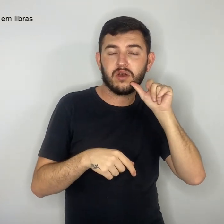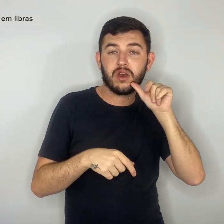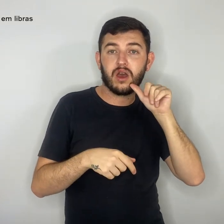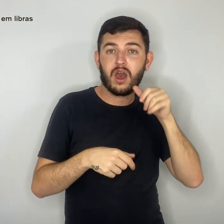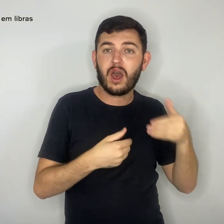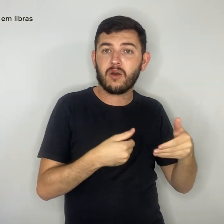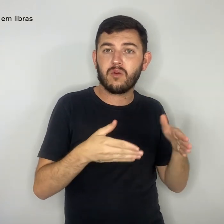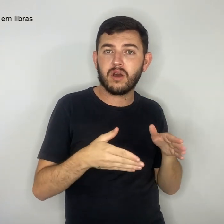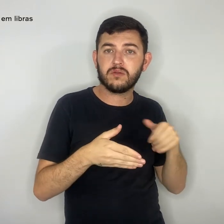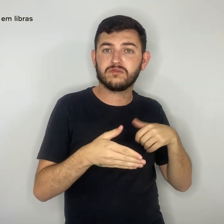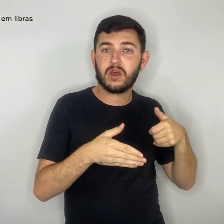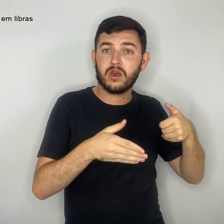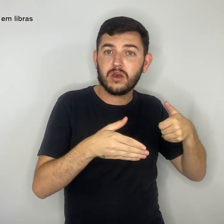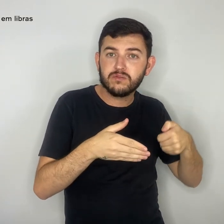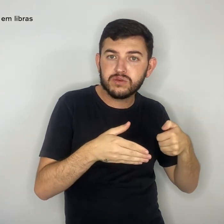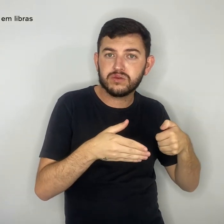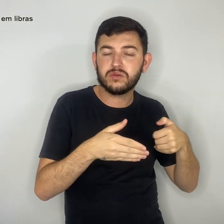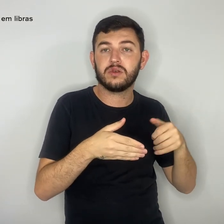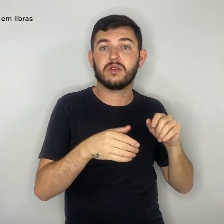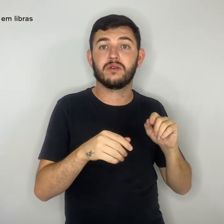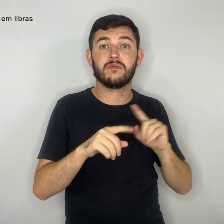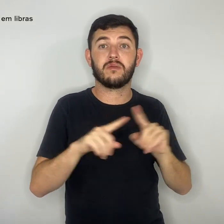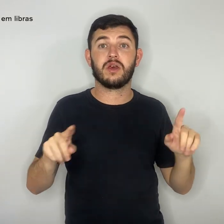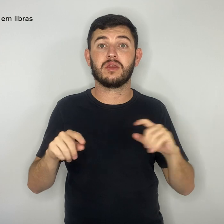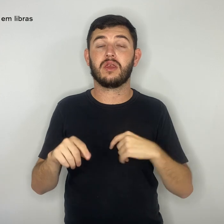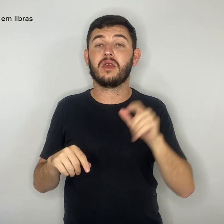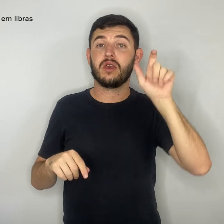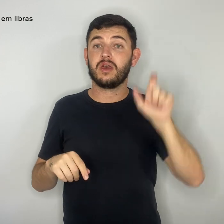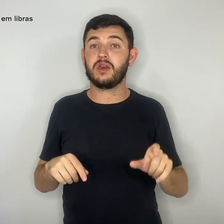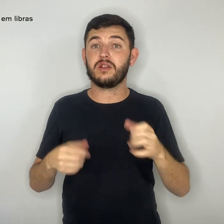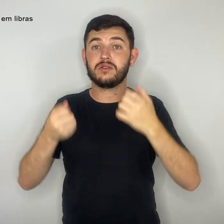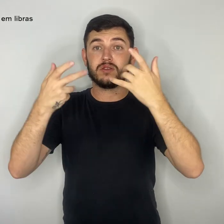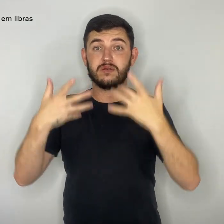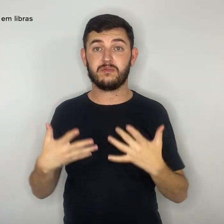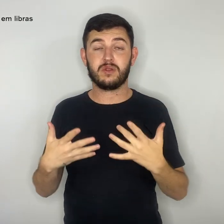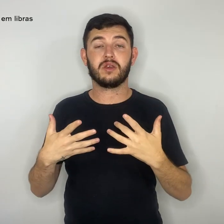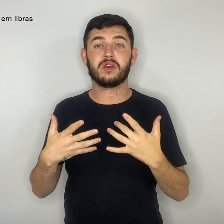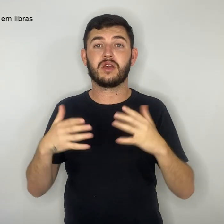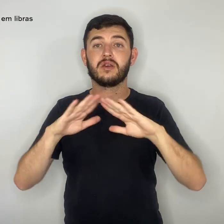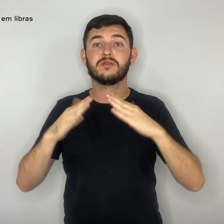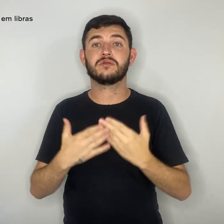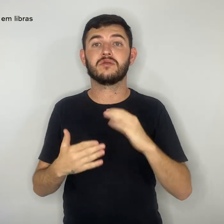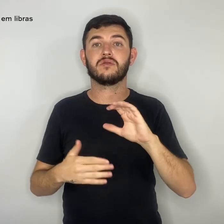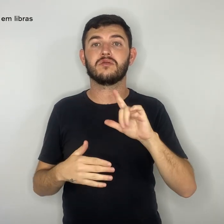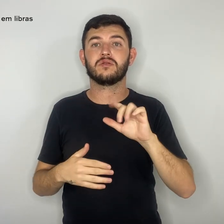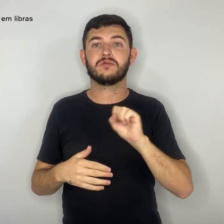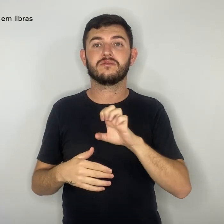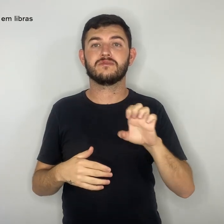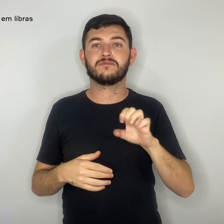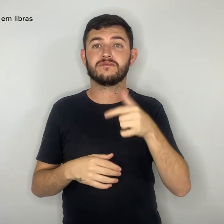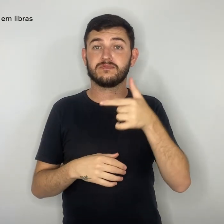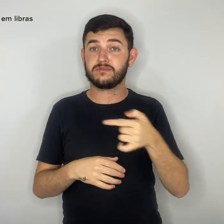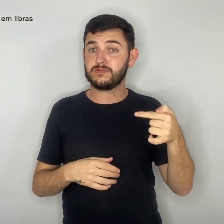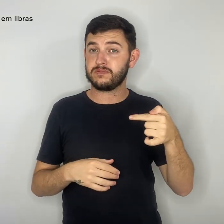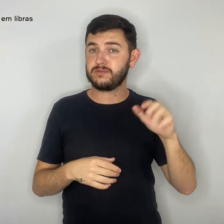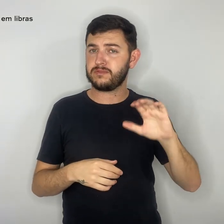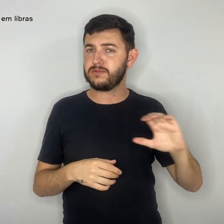informa que a escola classe 27 de Ceilândia está enfrentando outros problemas por